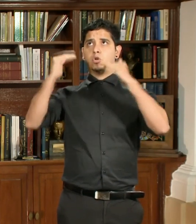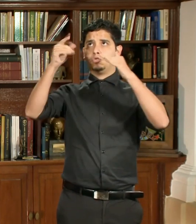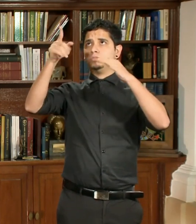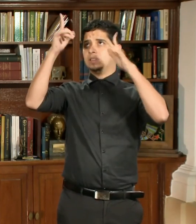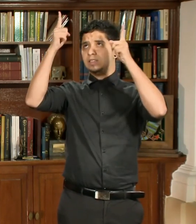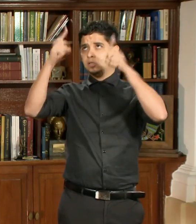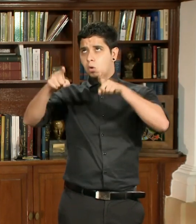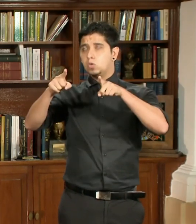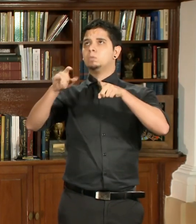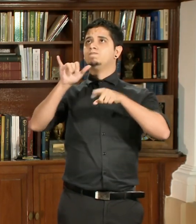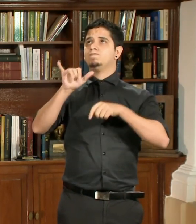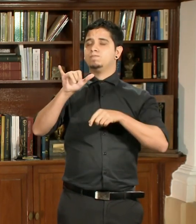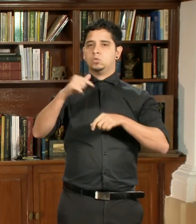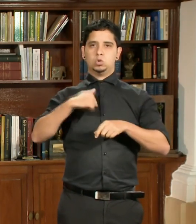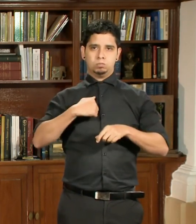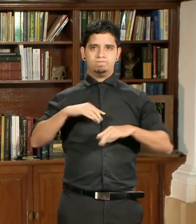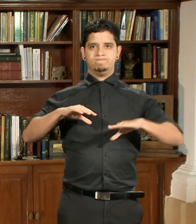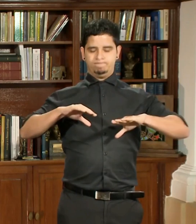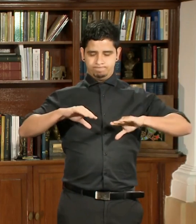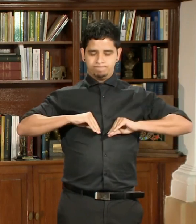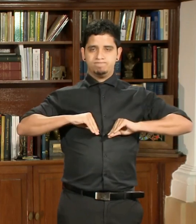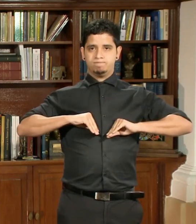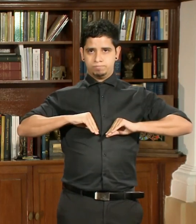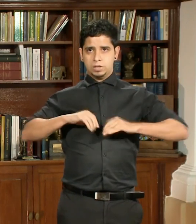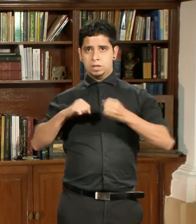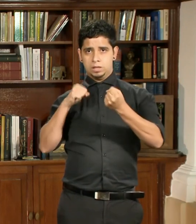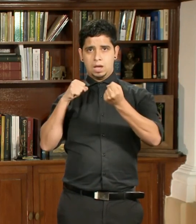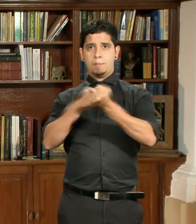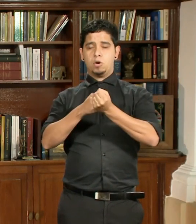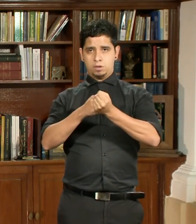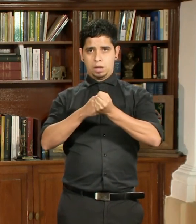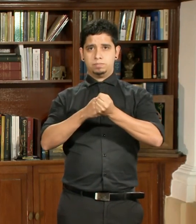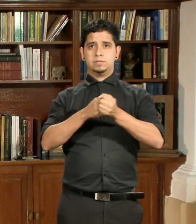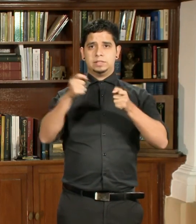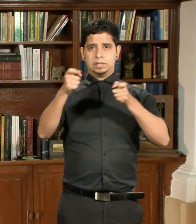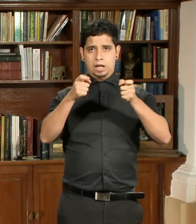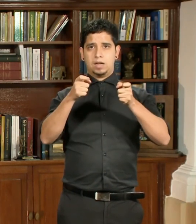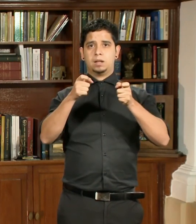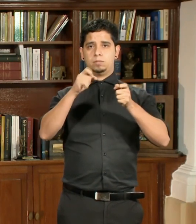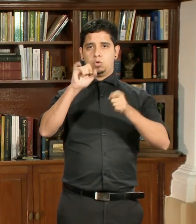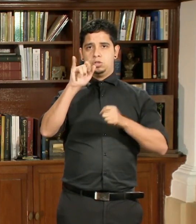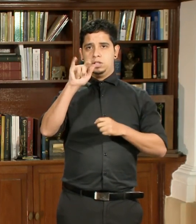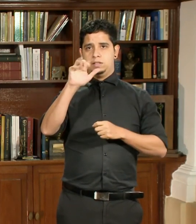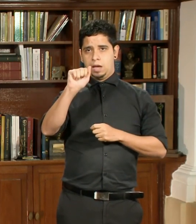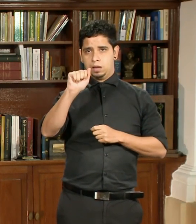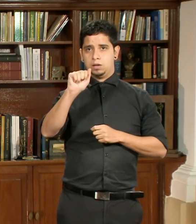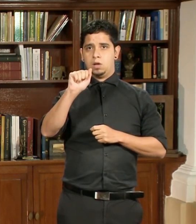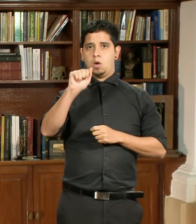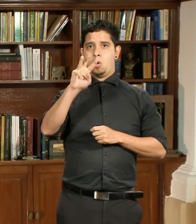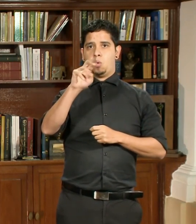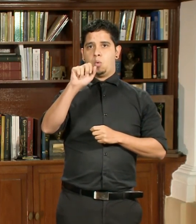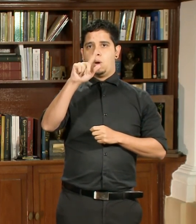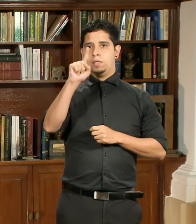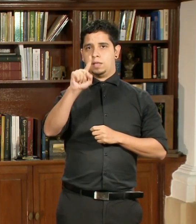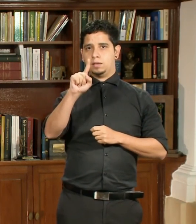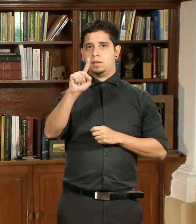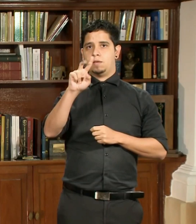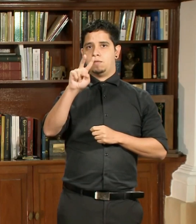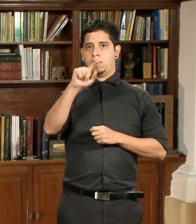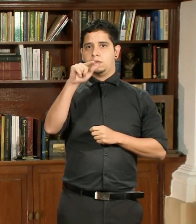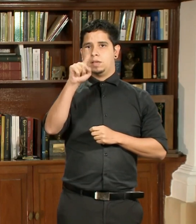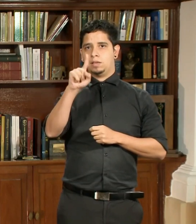debo dar paso y apoyar a la Secretaria de Justicia de Puerto Rico, la Honorable Wanda Vásquez